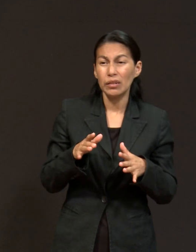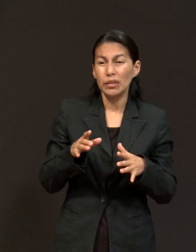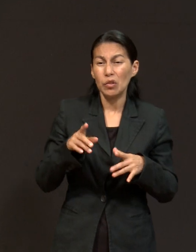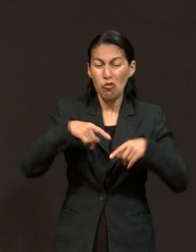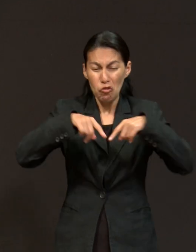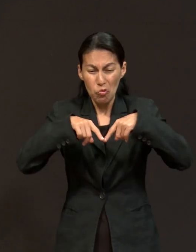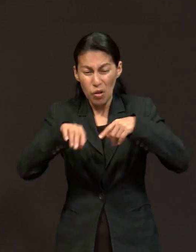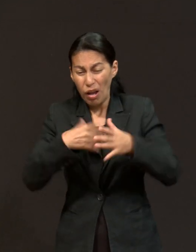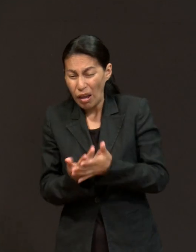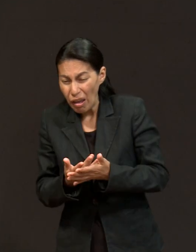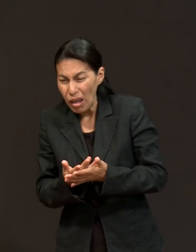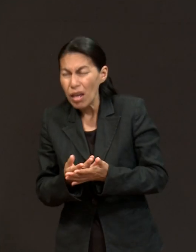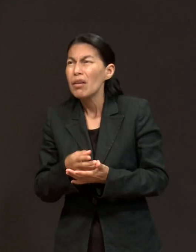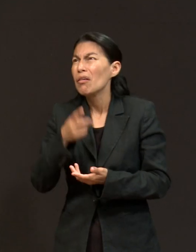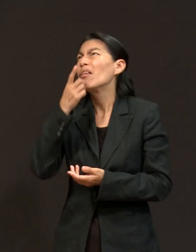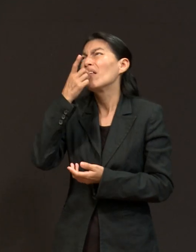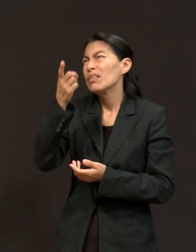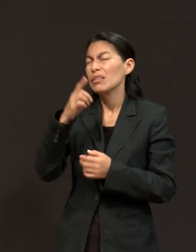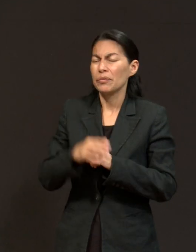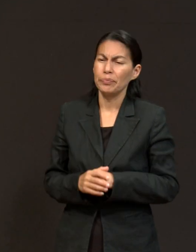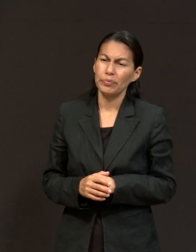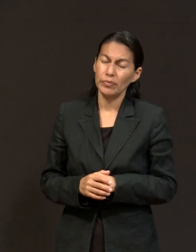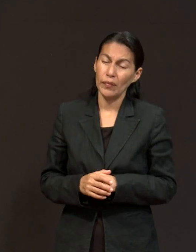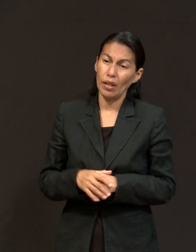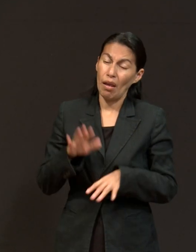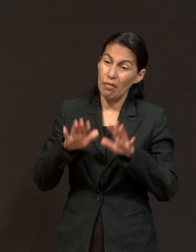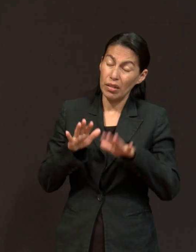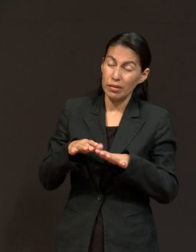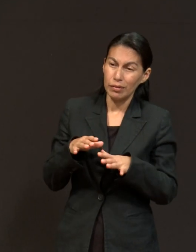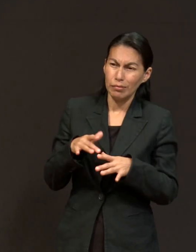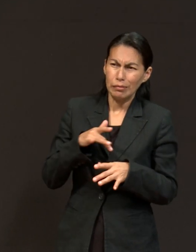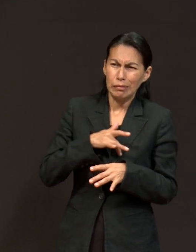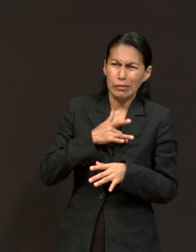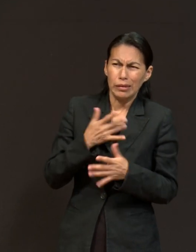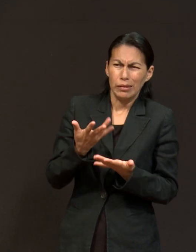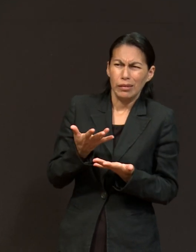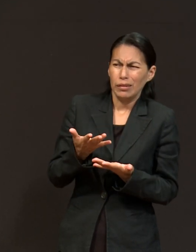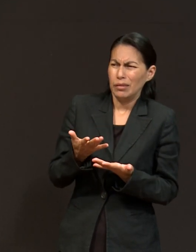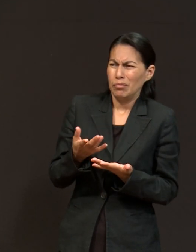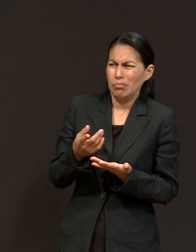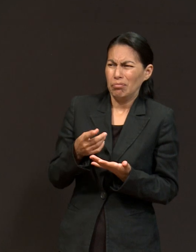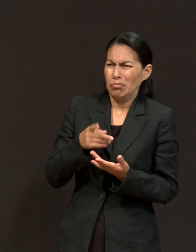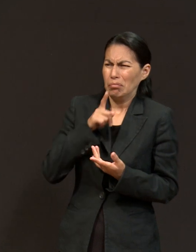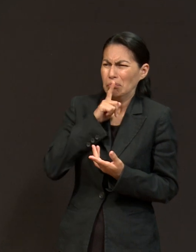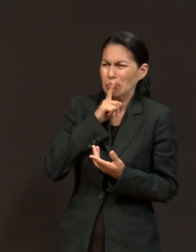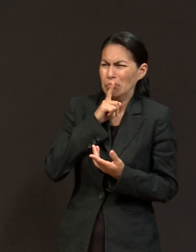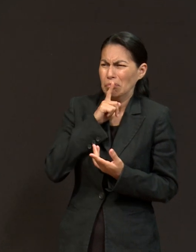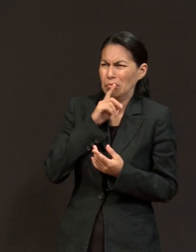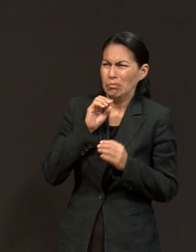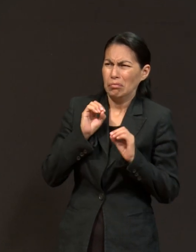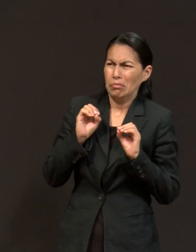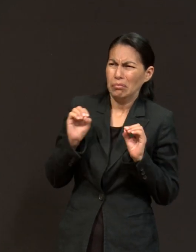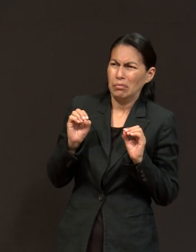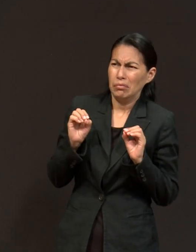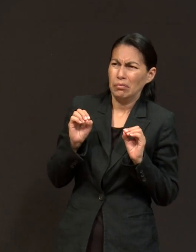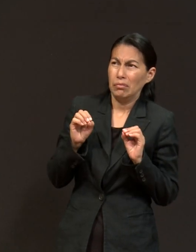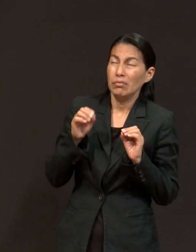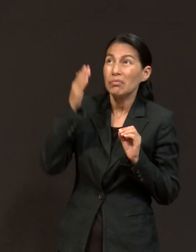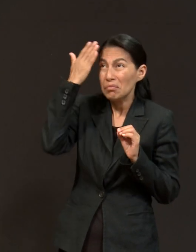si lo hablaba en voz alta o si oraba en silencio, decía, pero ¿cómo voy a saber si Dios me escucha? Pero al terminar de